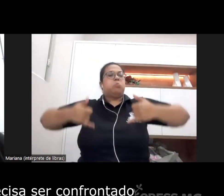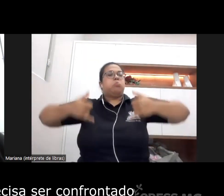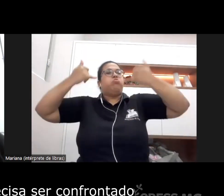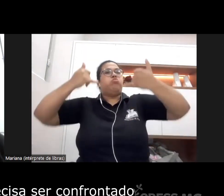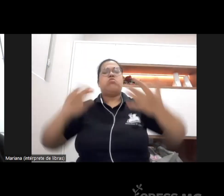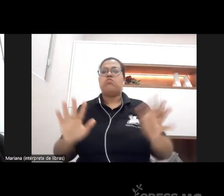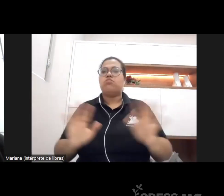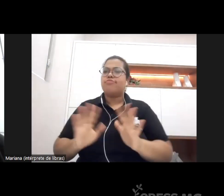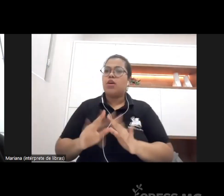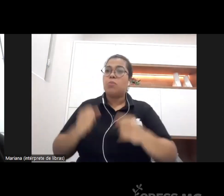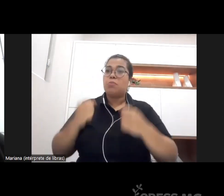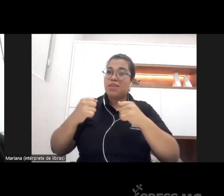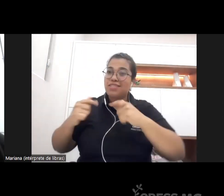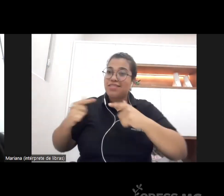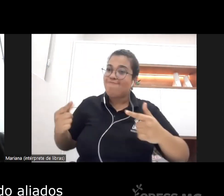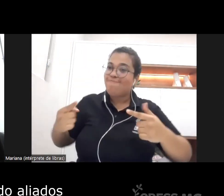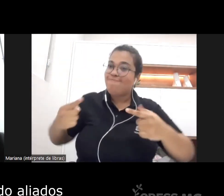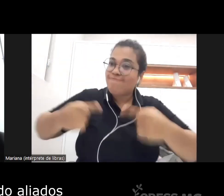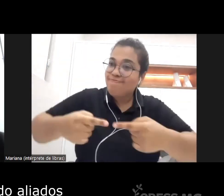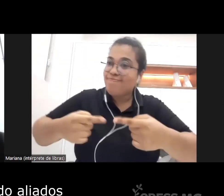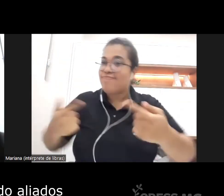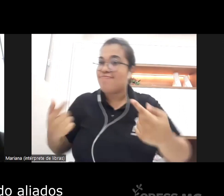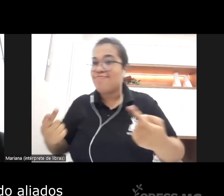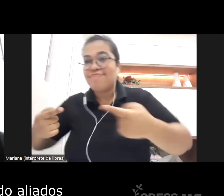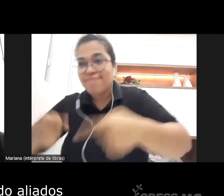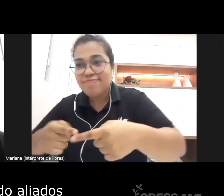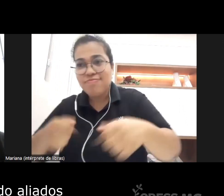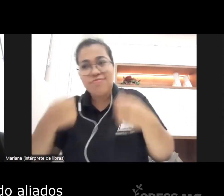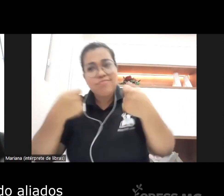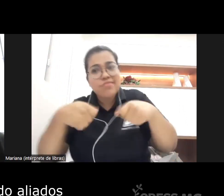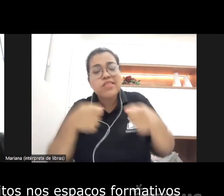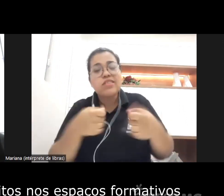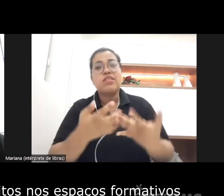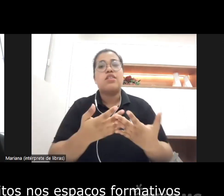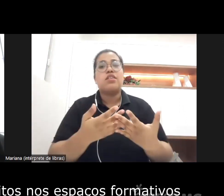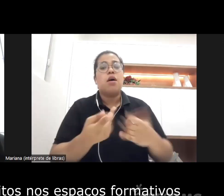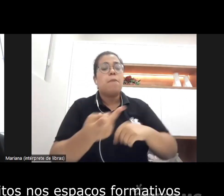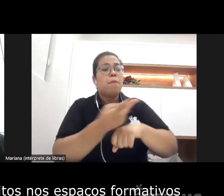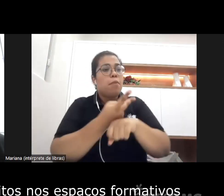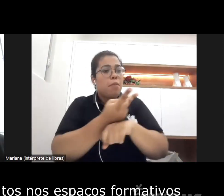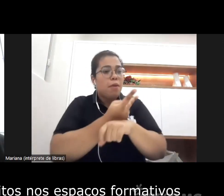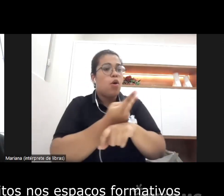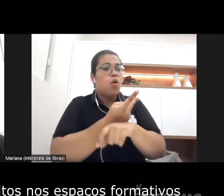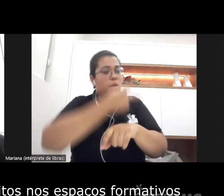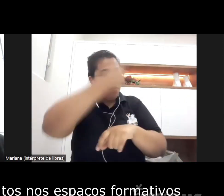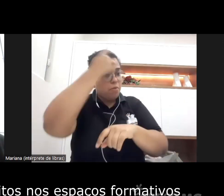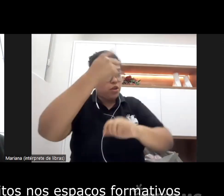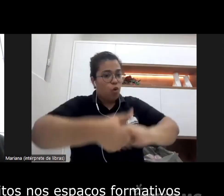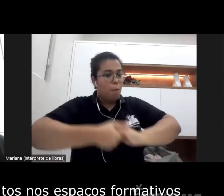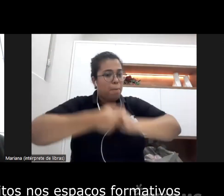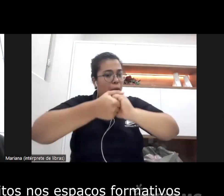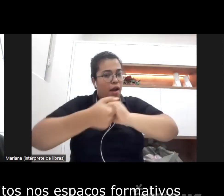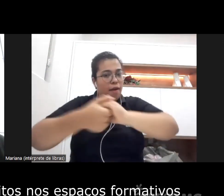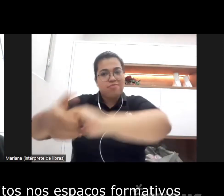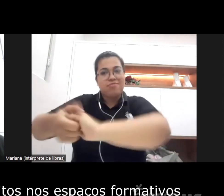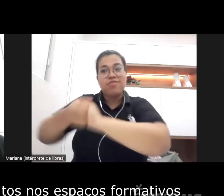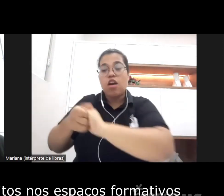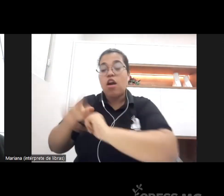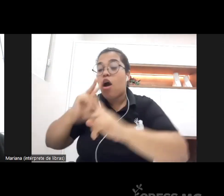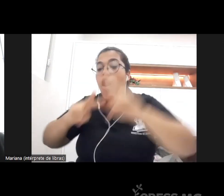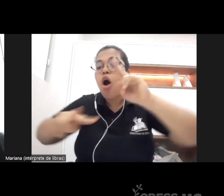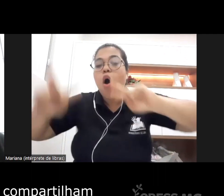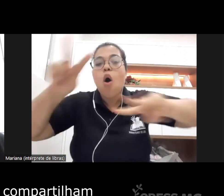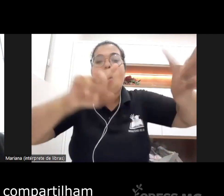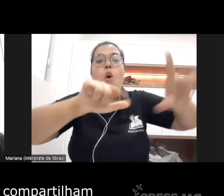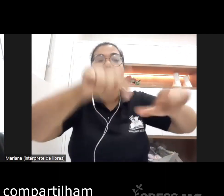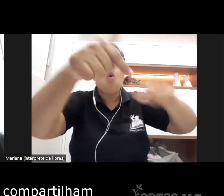confrontado né buscando aliados reconhecendo outros sujeitos nos espaços formativos